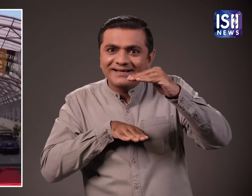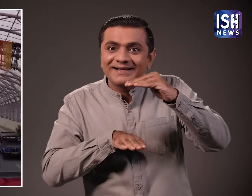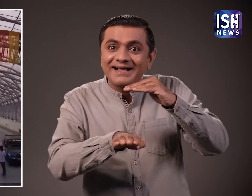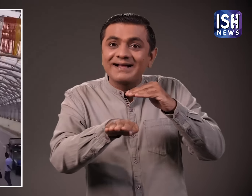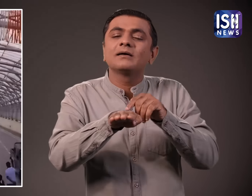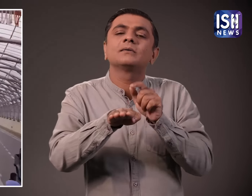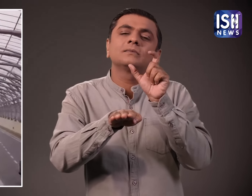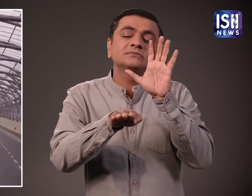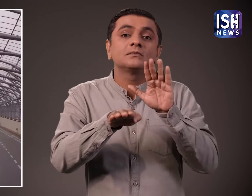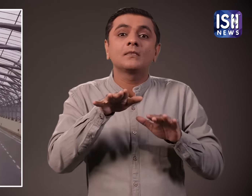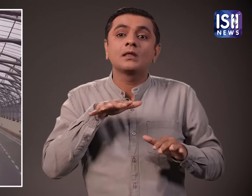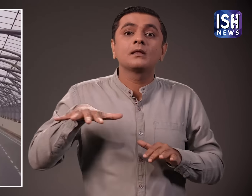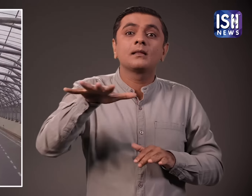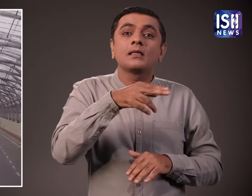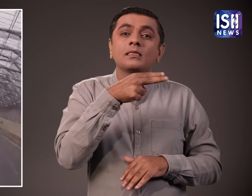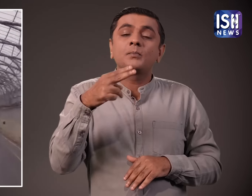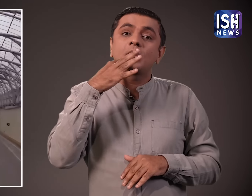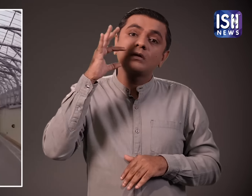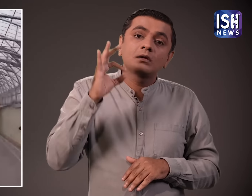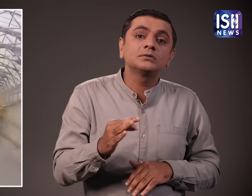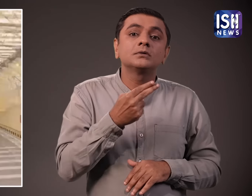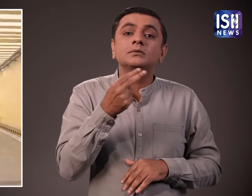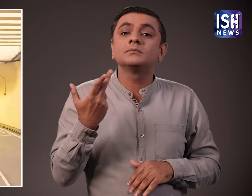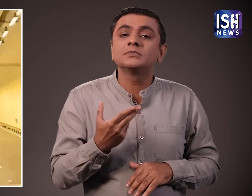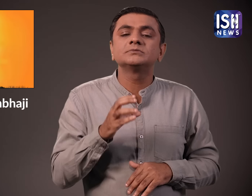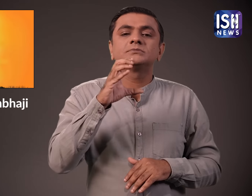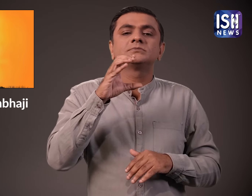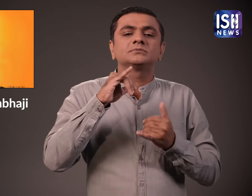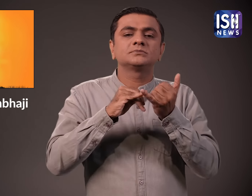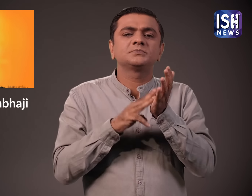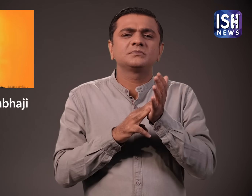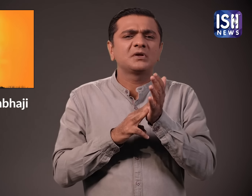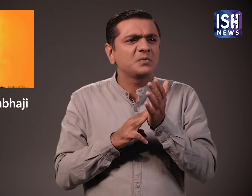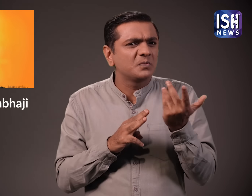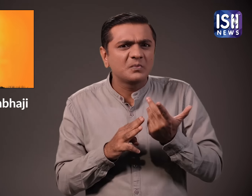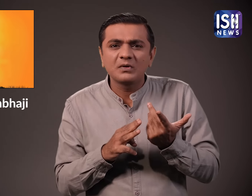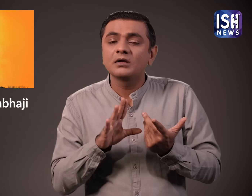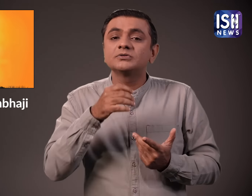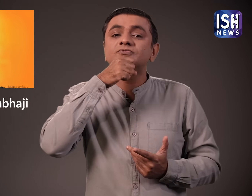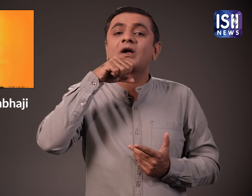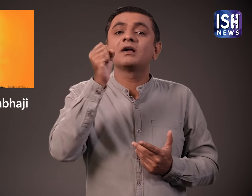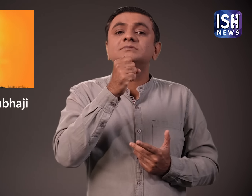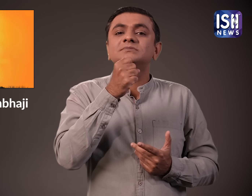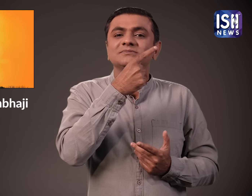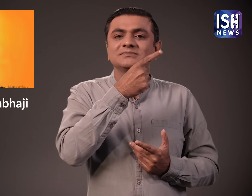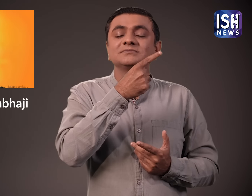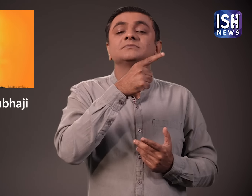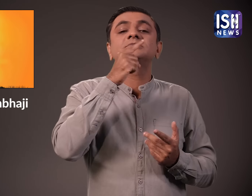उसका नाम मराठा राजा चत्रपती शिवाजी महराज के पुत्र चत्रपती संभाजी महराज के नाम पर रखा गया है